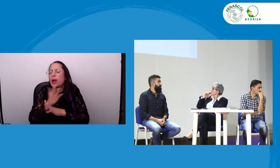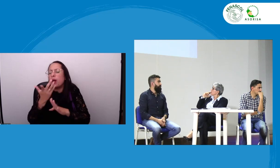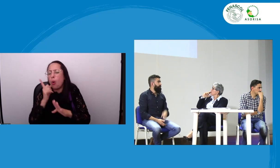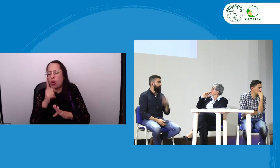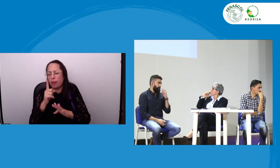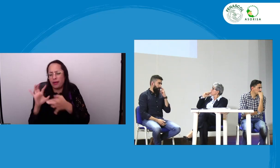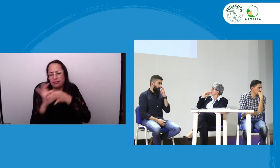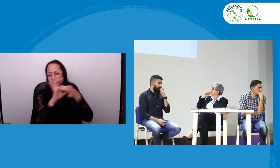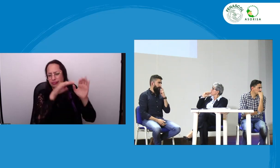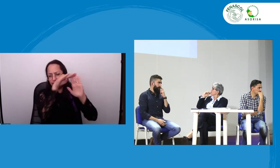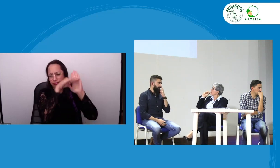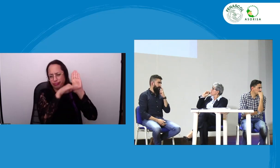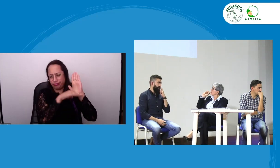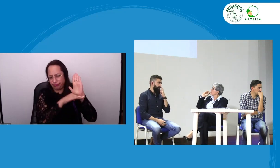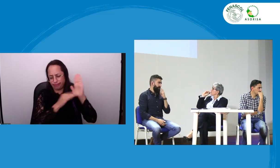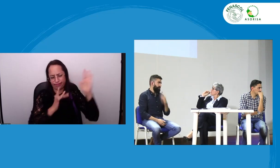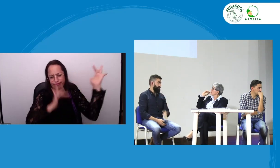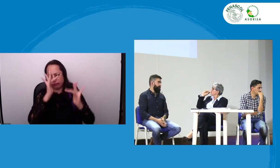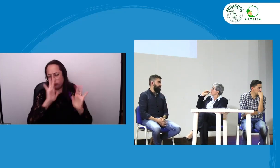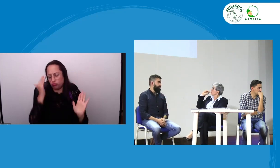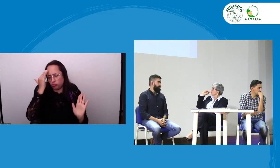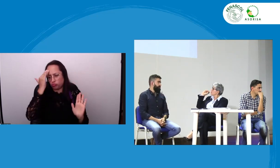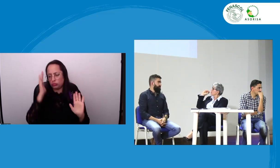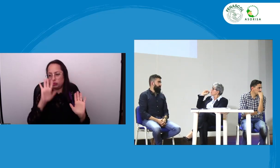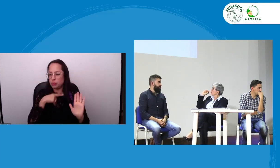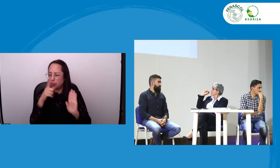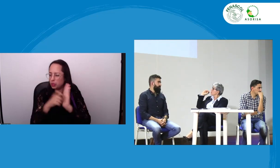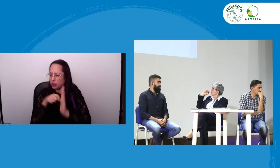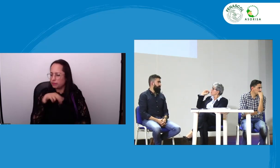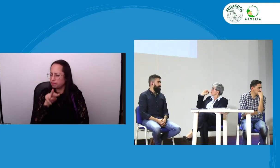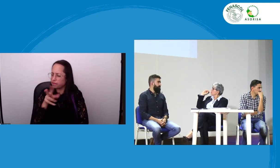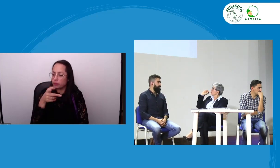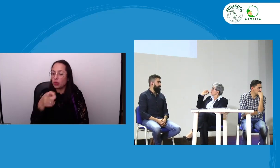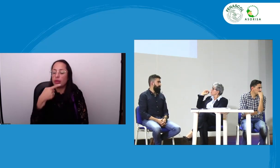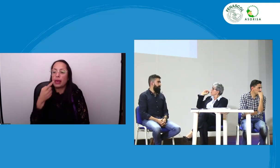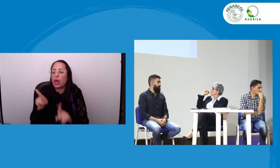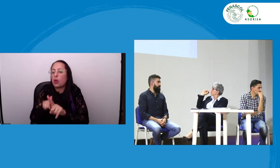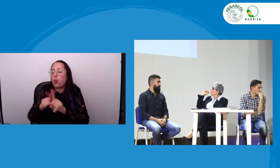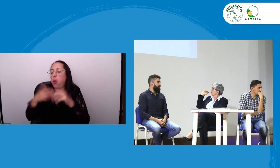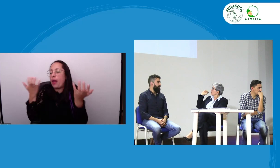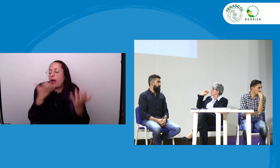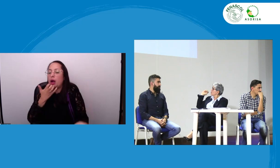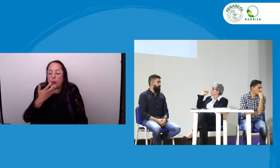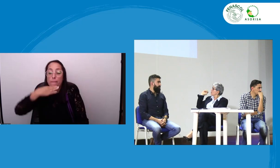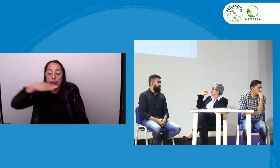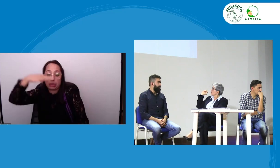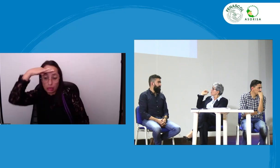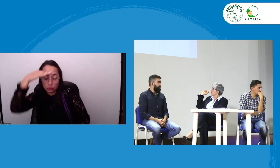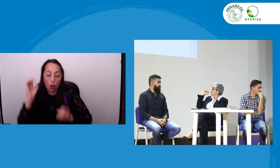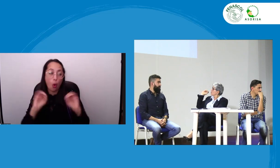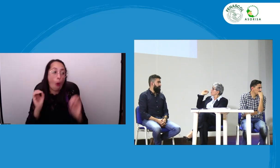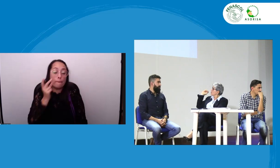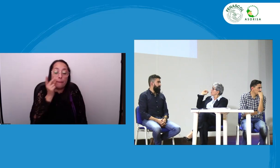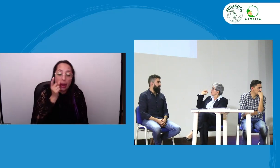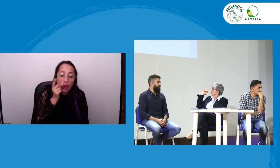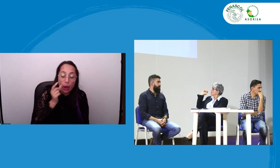años al respecto y ese problema siempre ha sido precisamente los parámetros de conformación de la lengua de señas de la lengua de señas